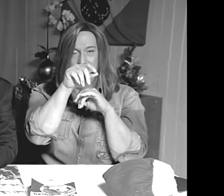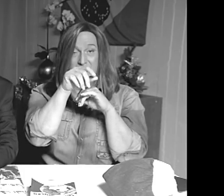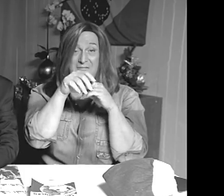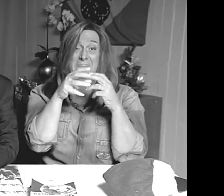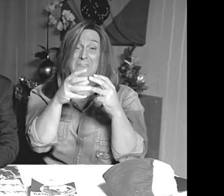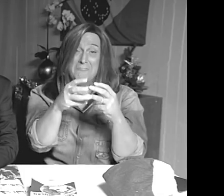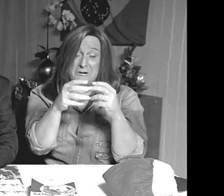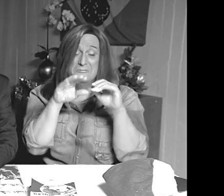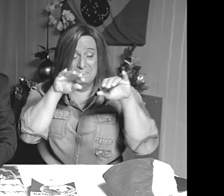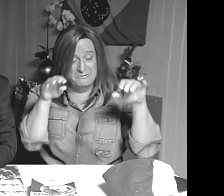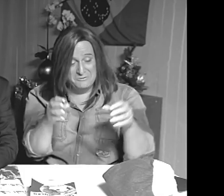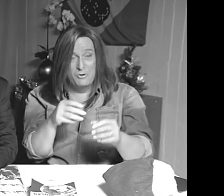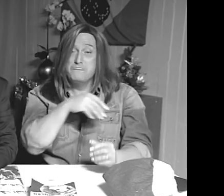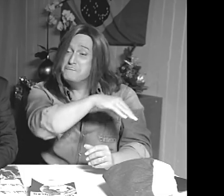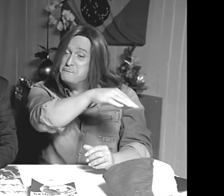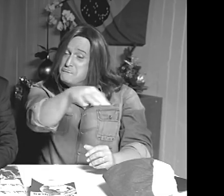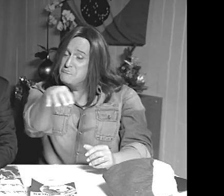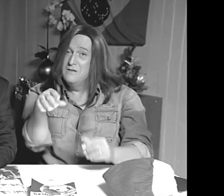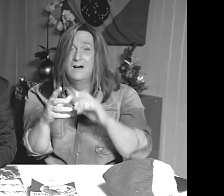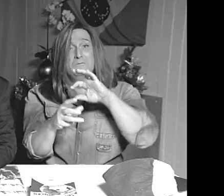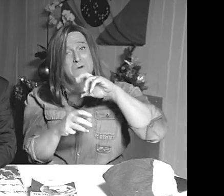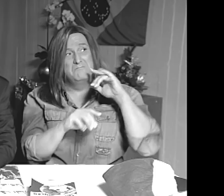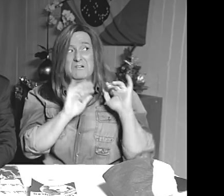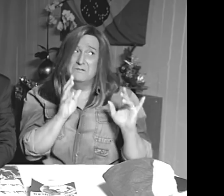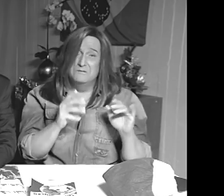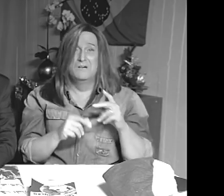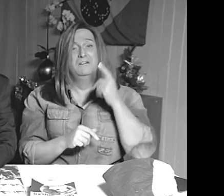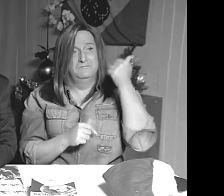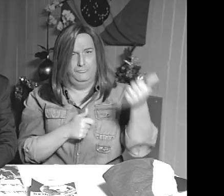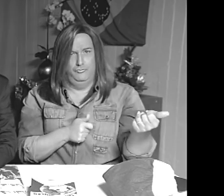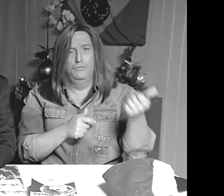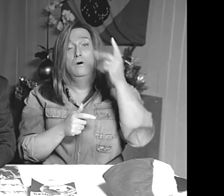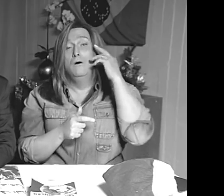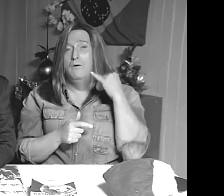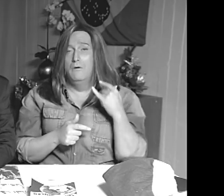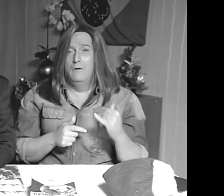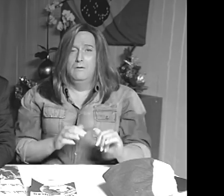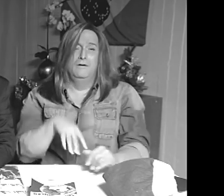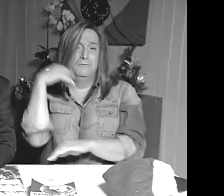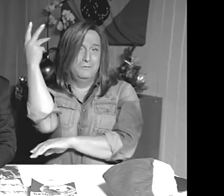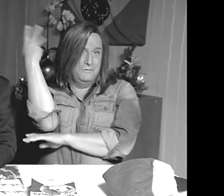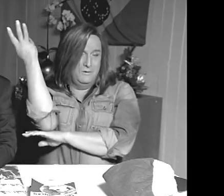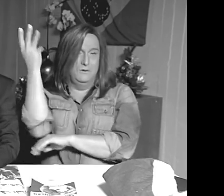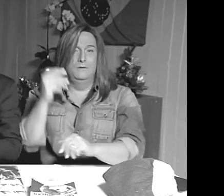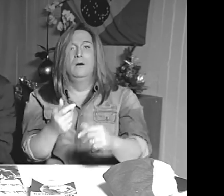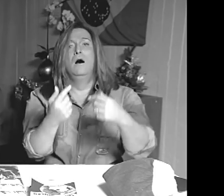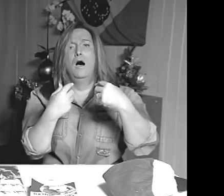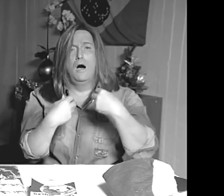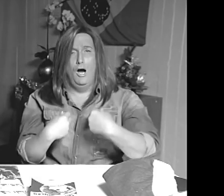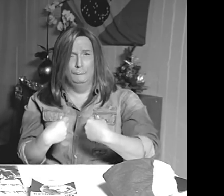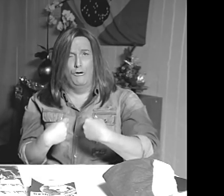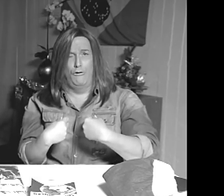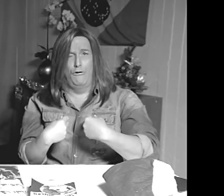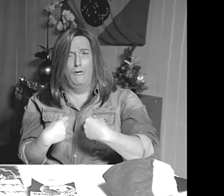É esse o meu presente pra todos! Com exceção de traficante, preto e viado. Ângela!